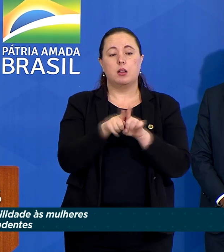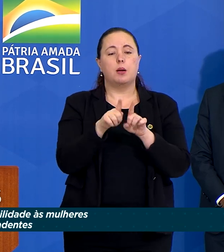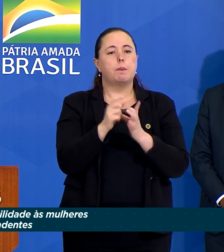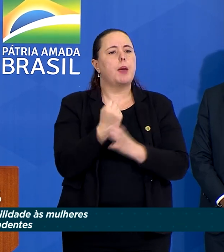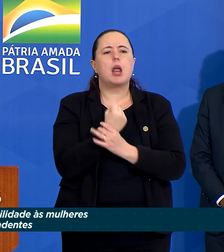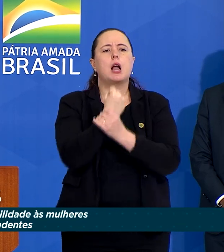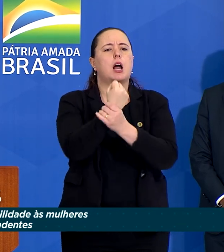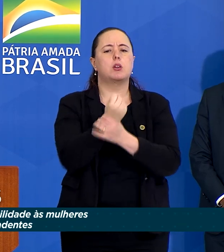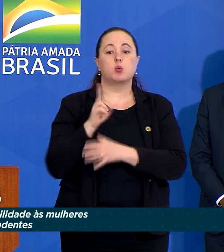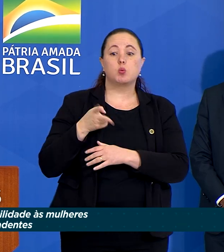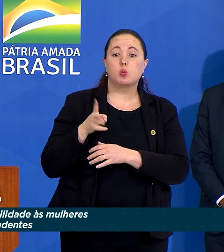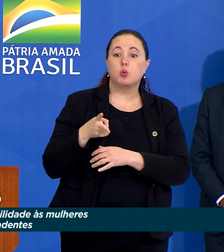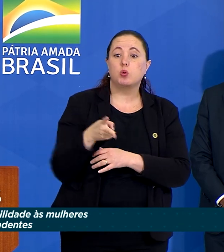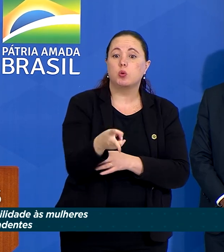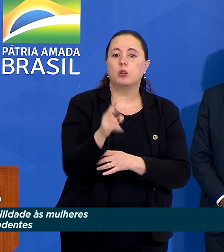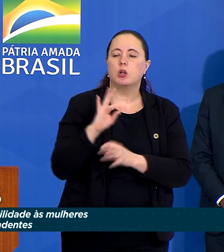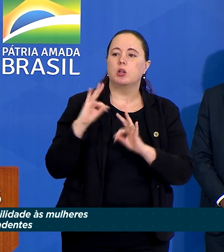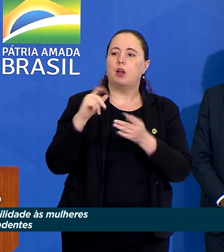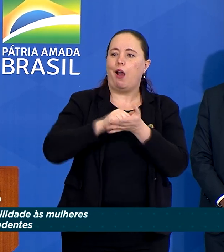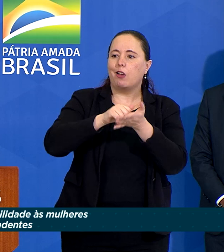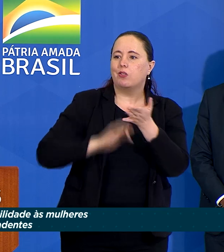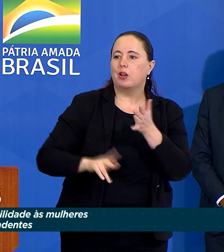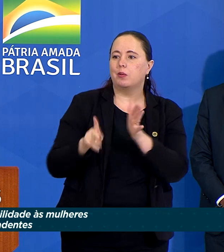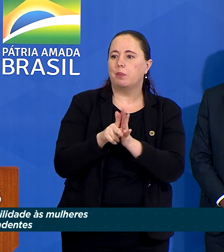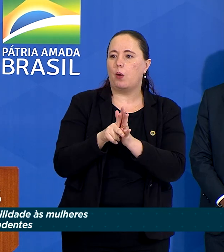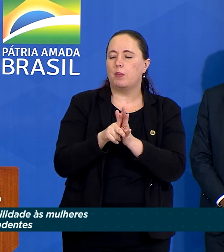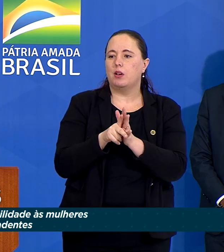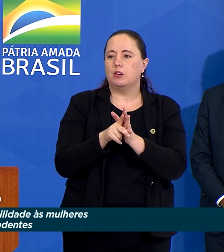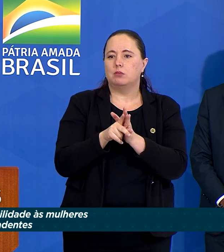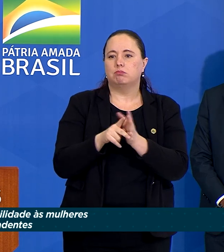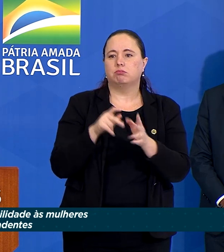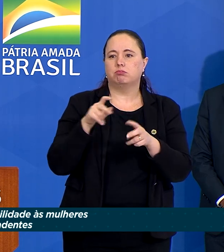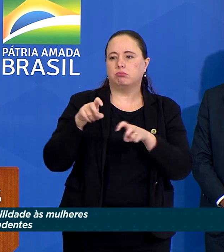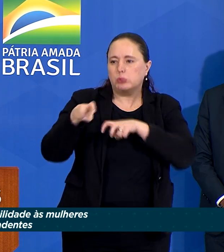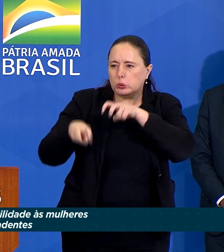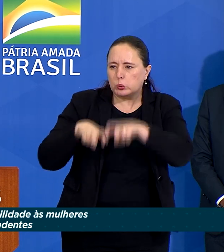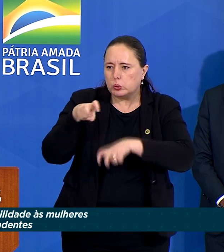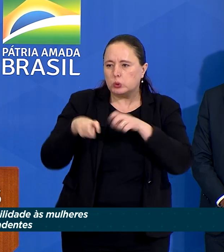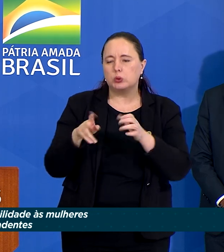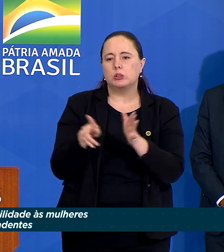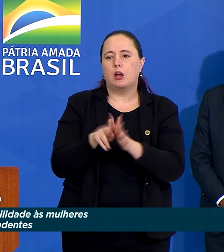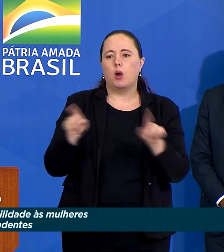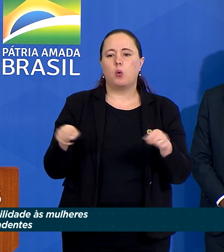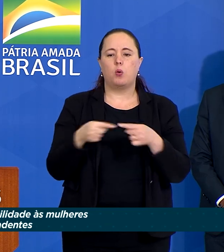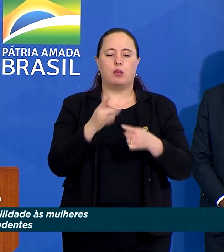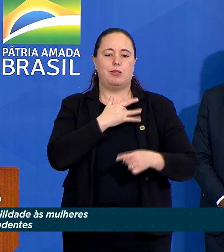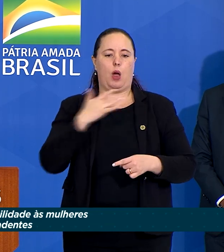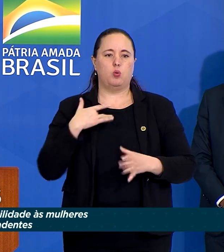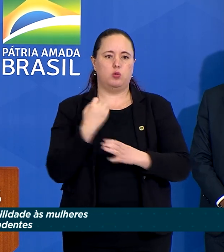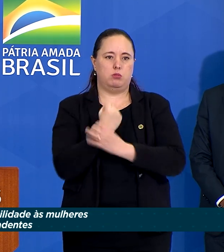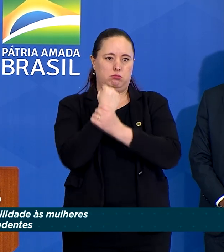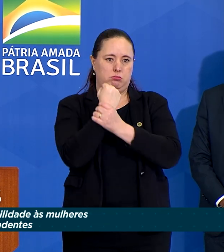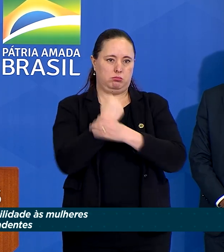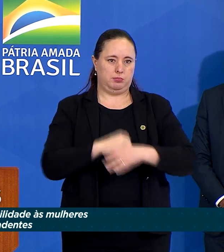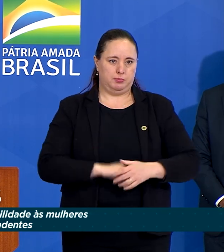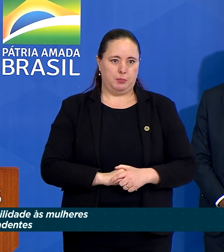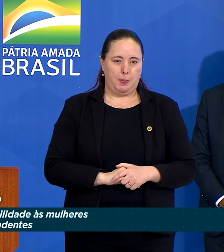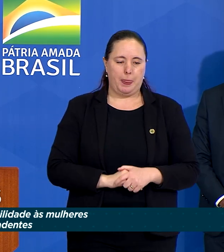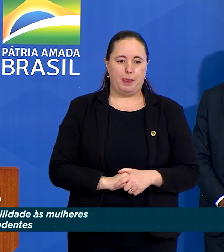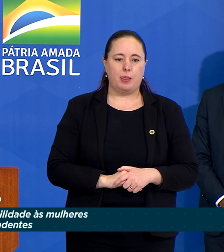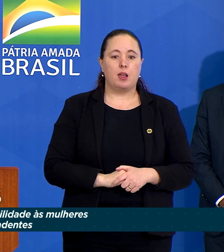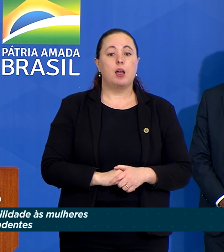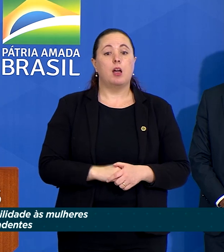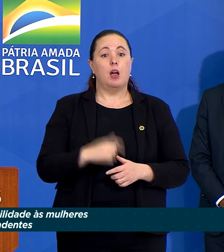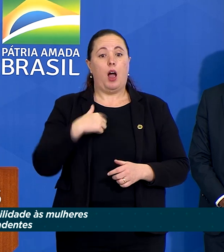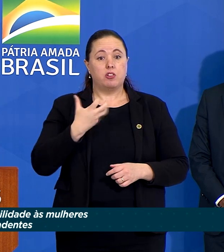garantindo a continuidade da atividade produtiva em plenas condições de saúde e segurança. E queremos ver